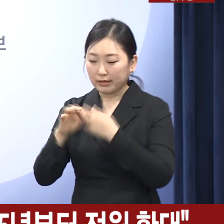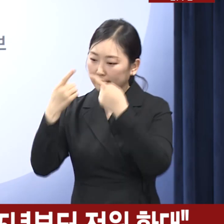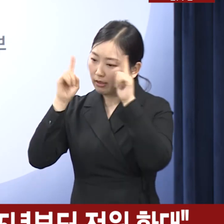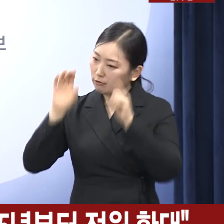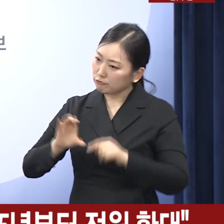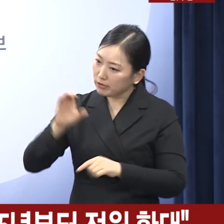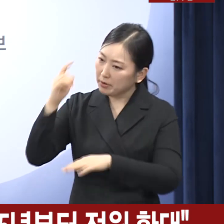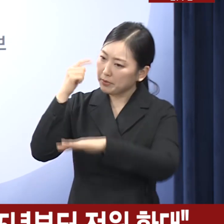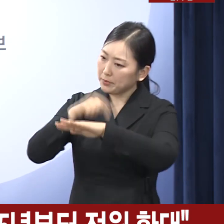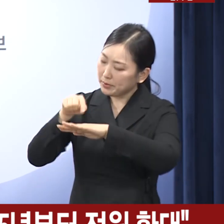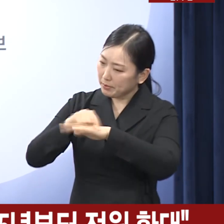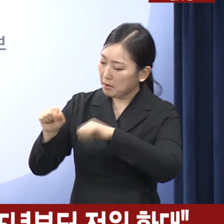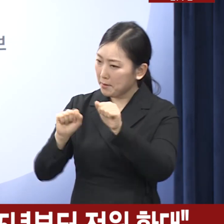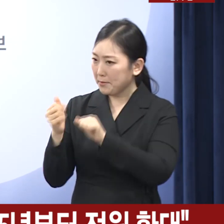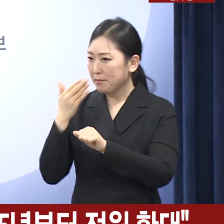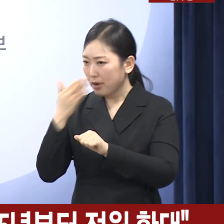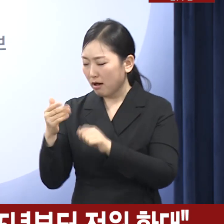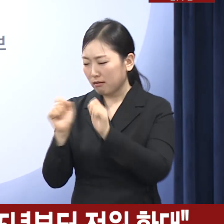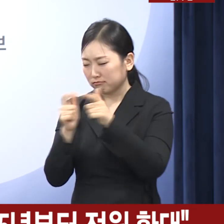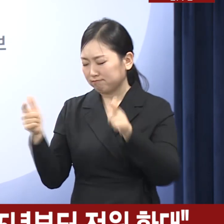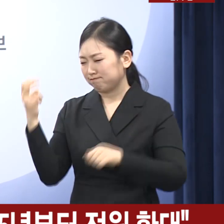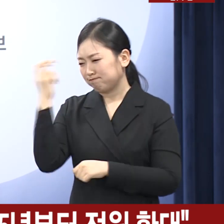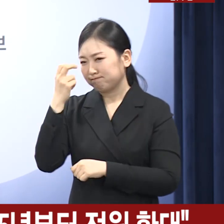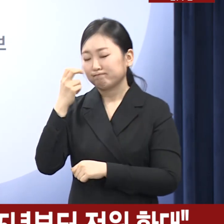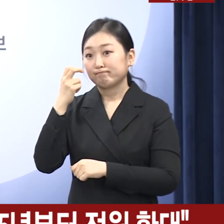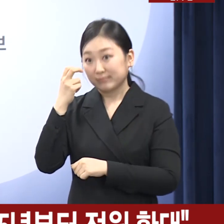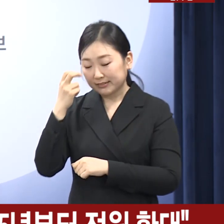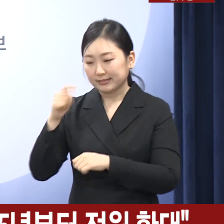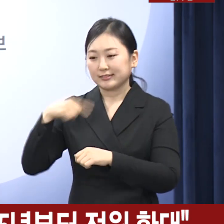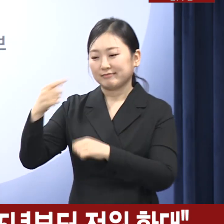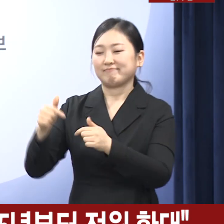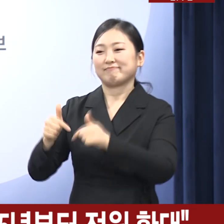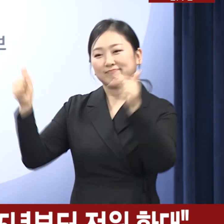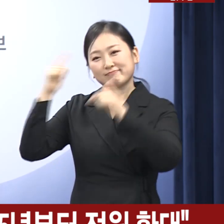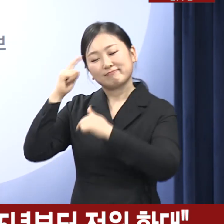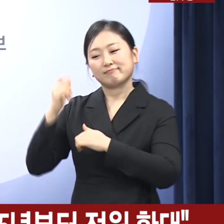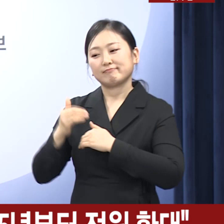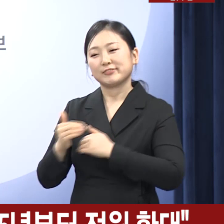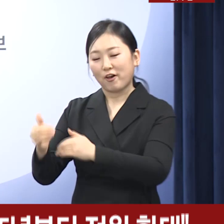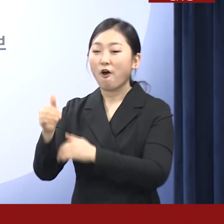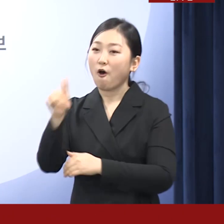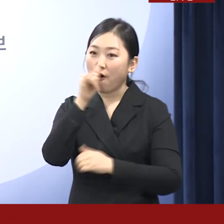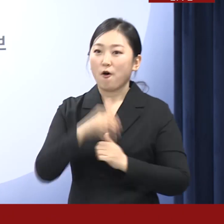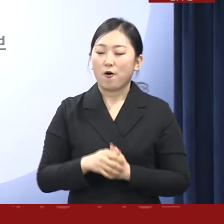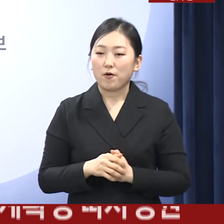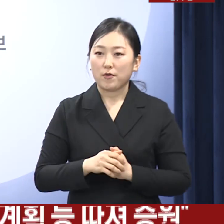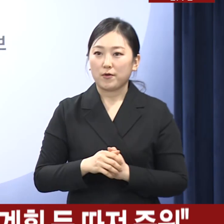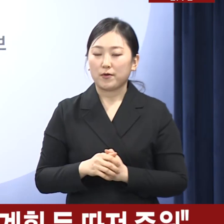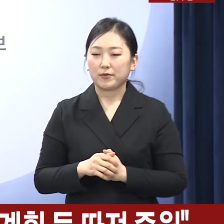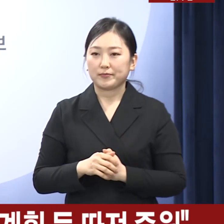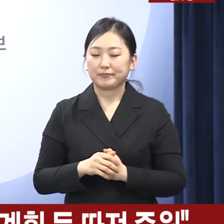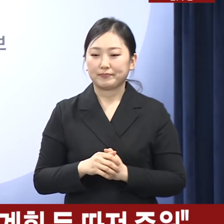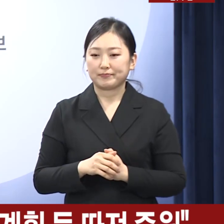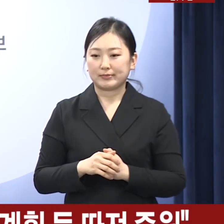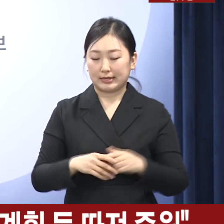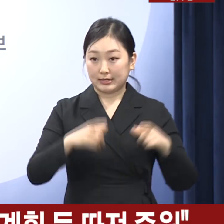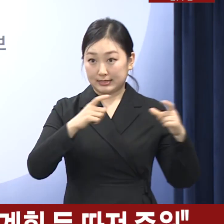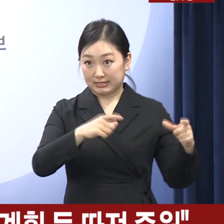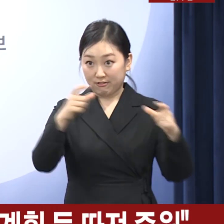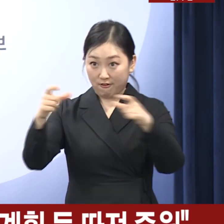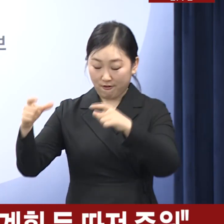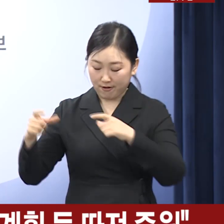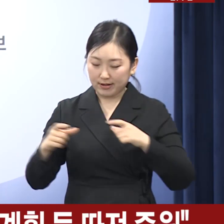투자 계획 이행 여부 등을 확인하여 증원해 나갈 예정입니다. 이 과정에서 지역 간